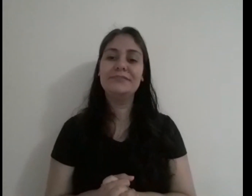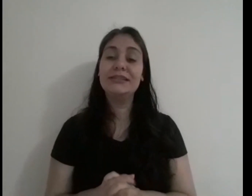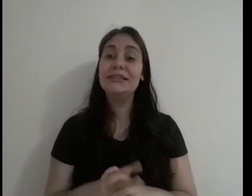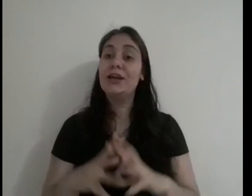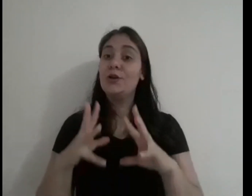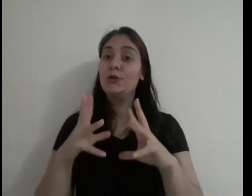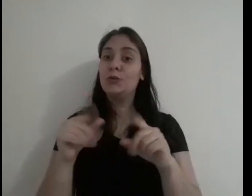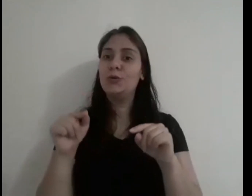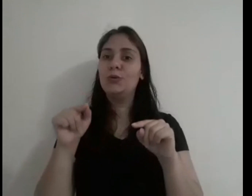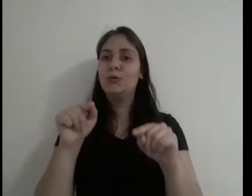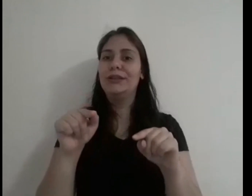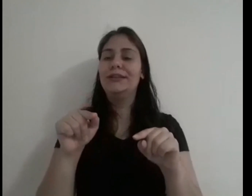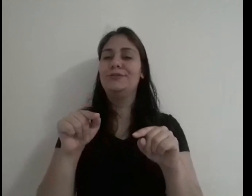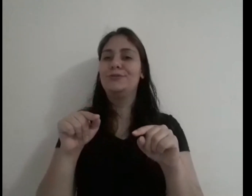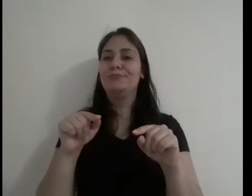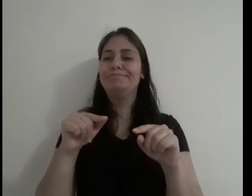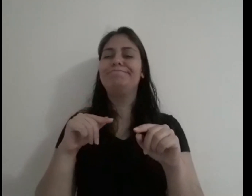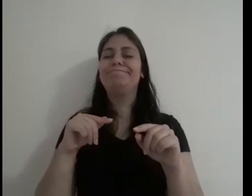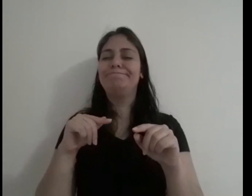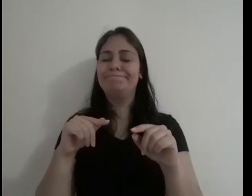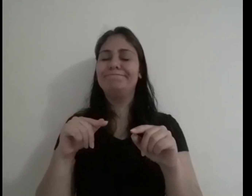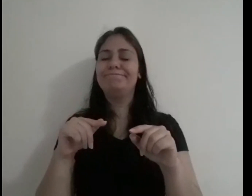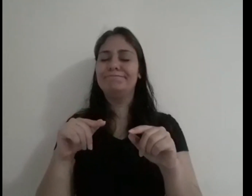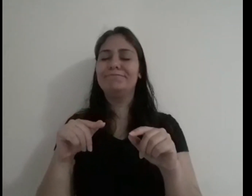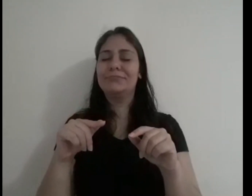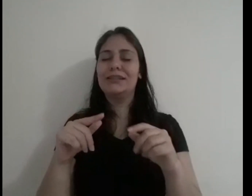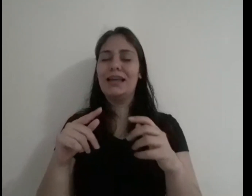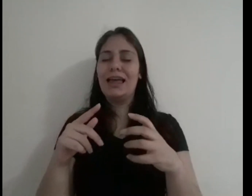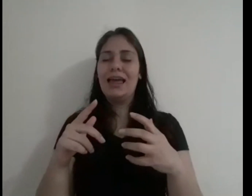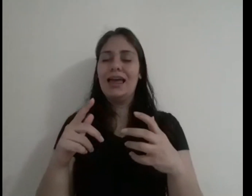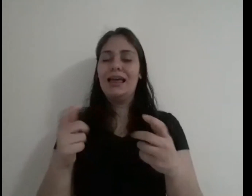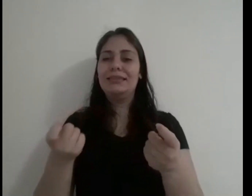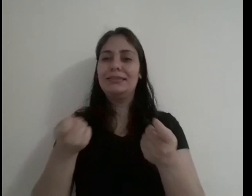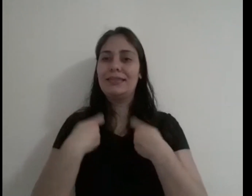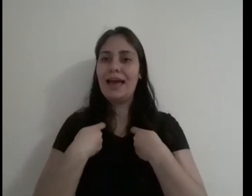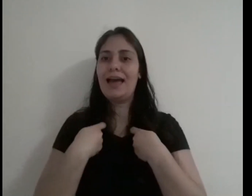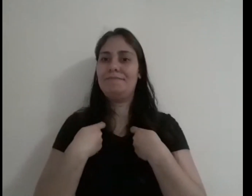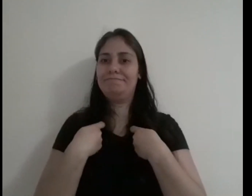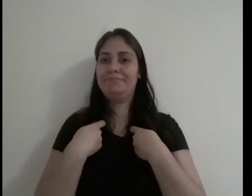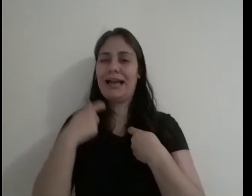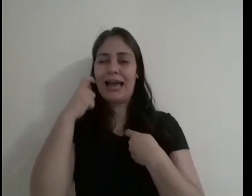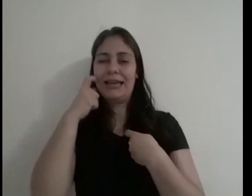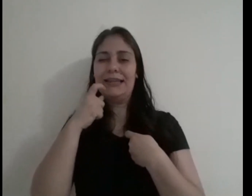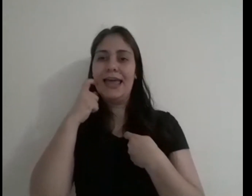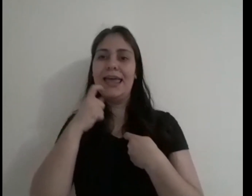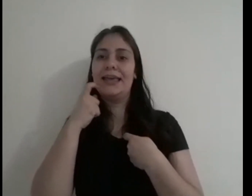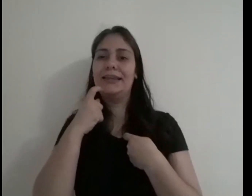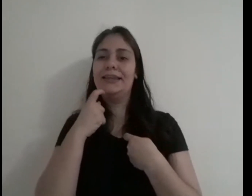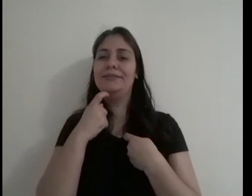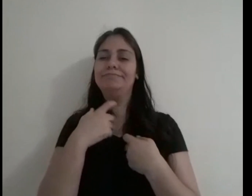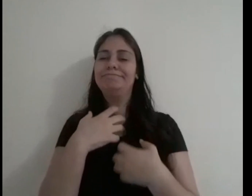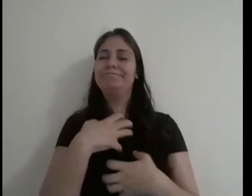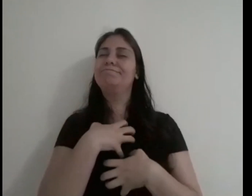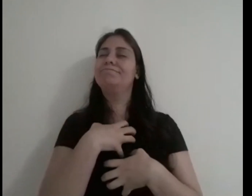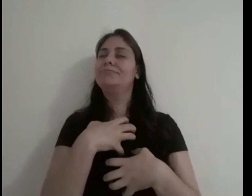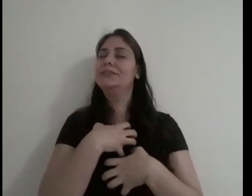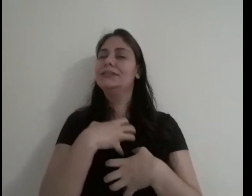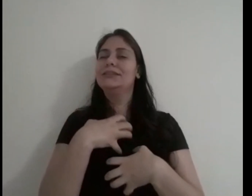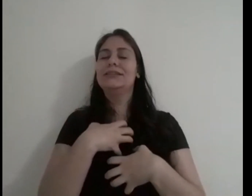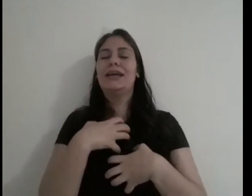Tudo isso dava para Kardec uma sensação